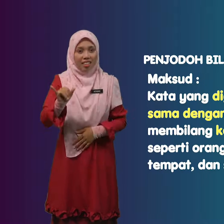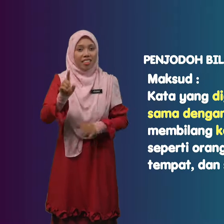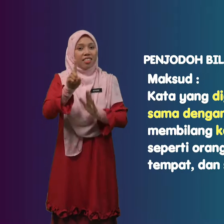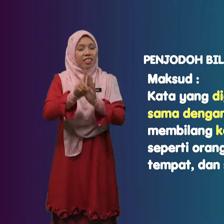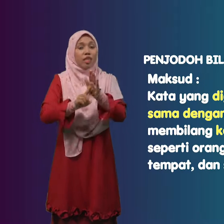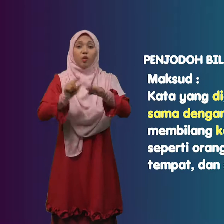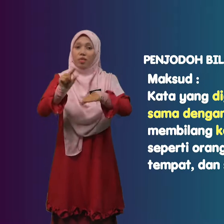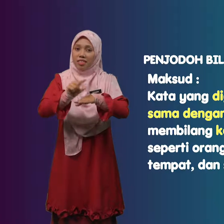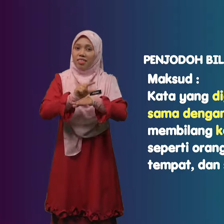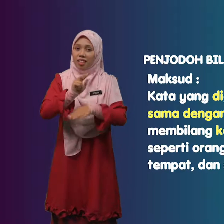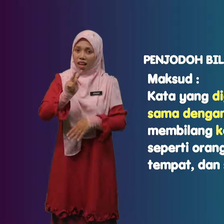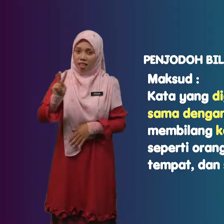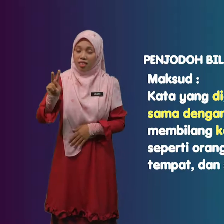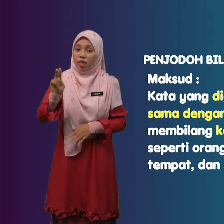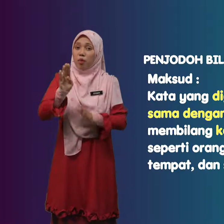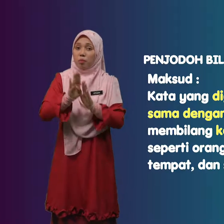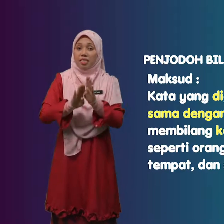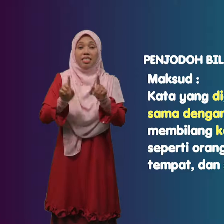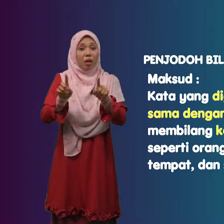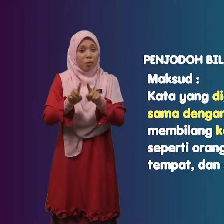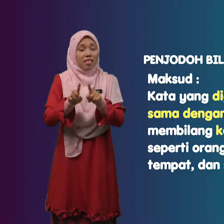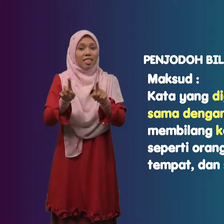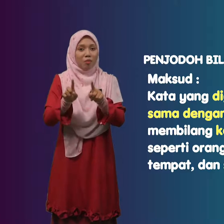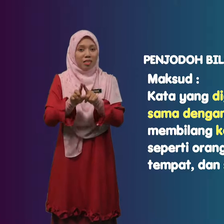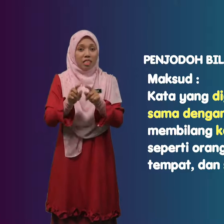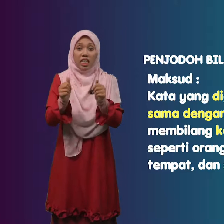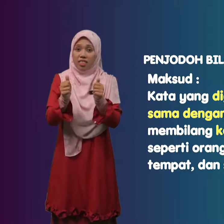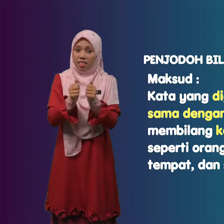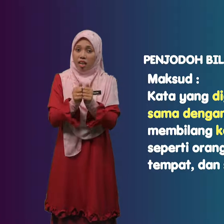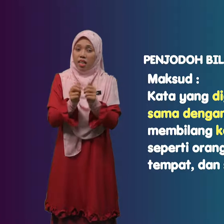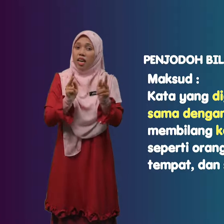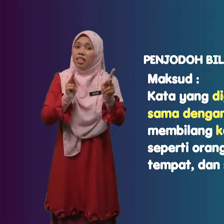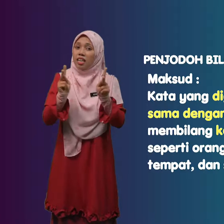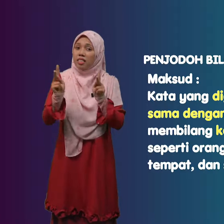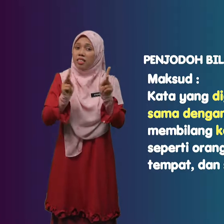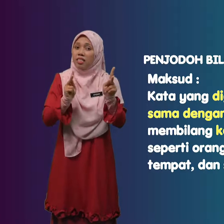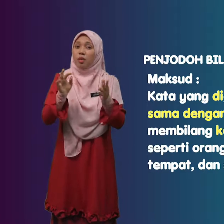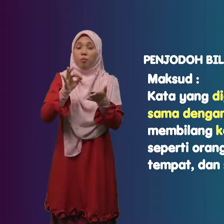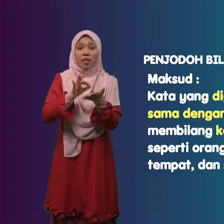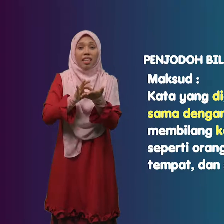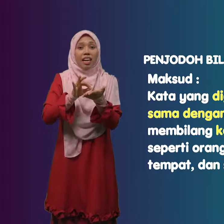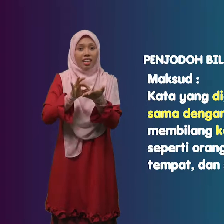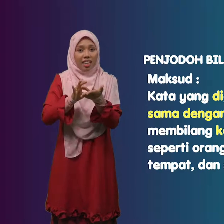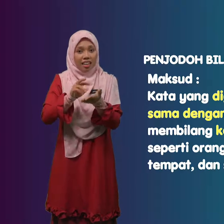digunakan bersama-sama dengan kata bilangan